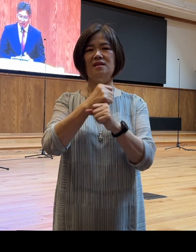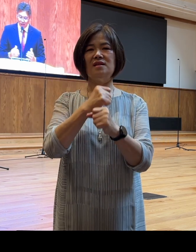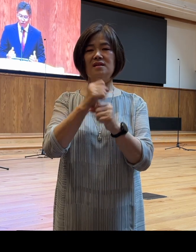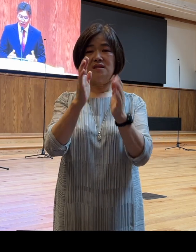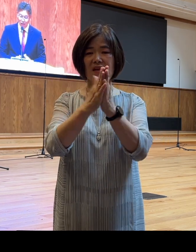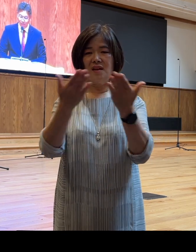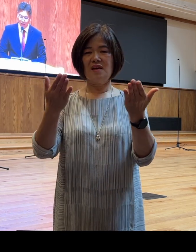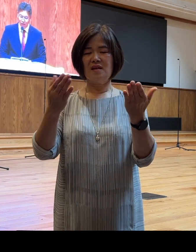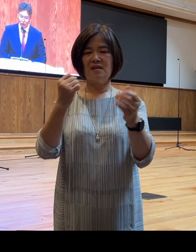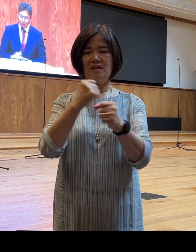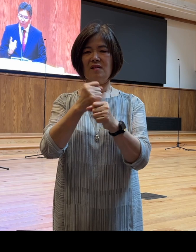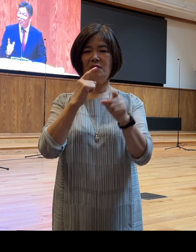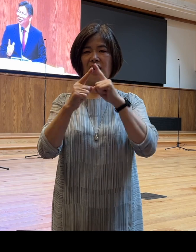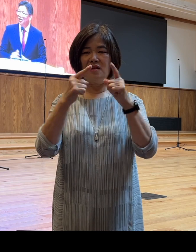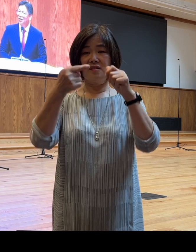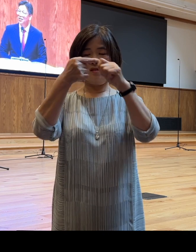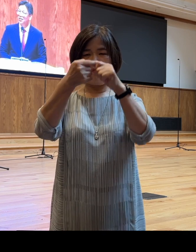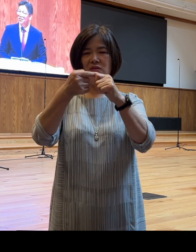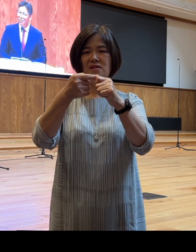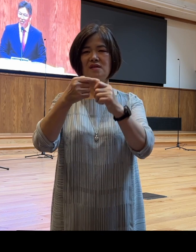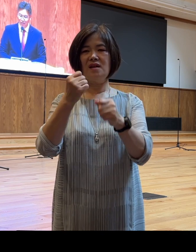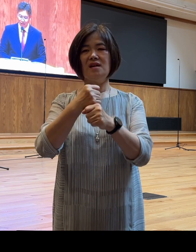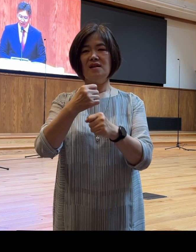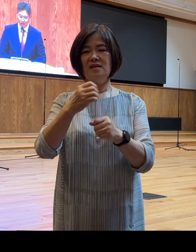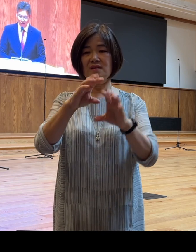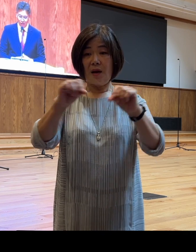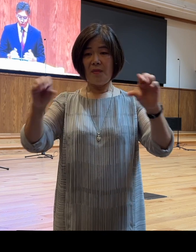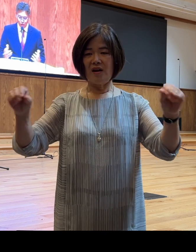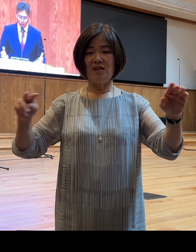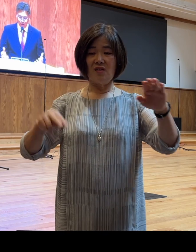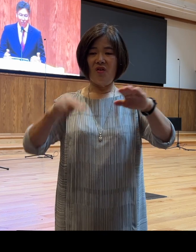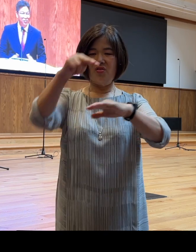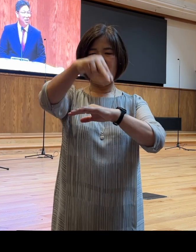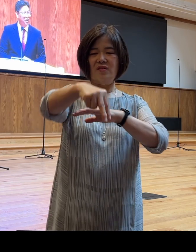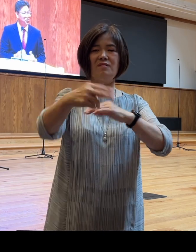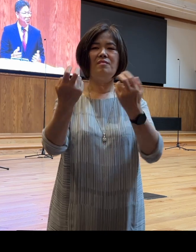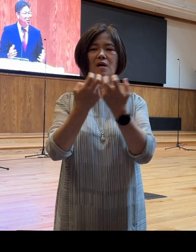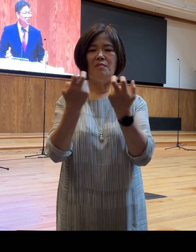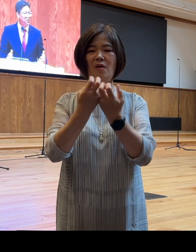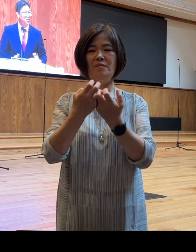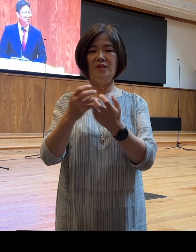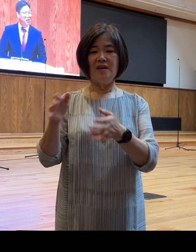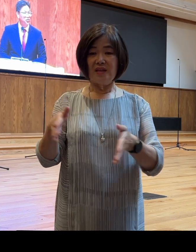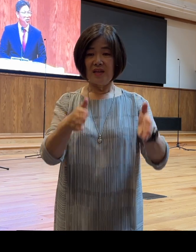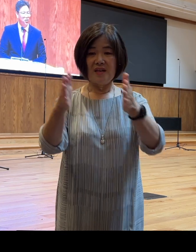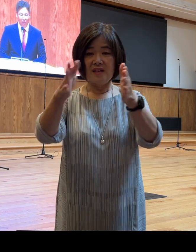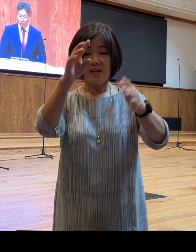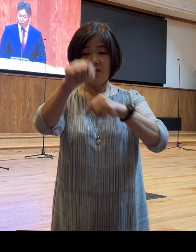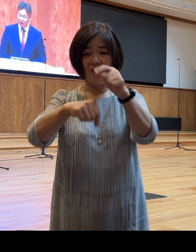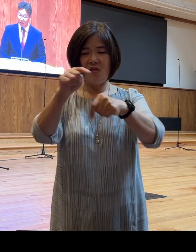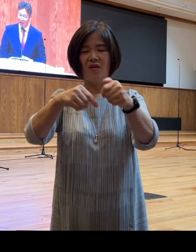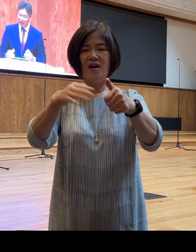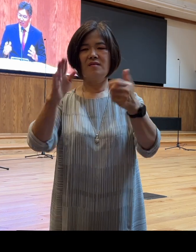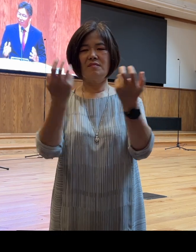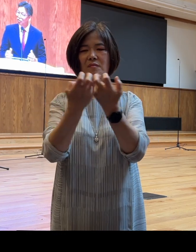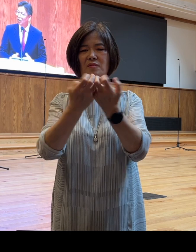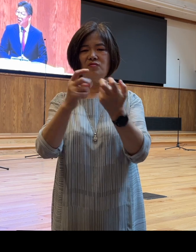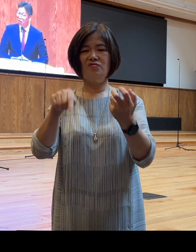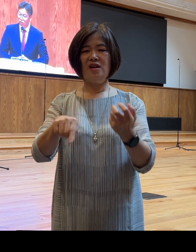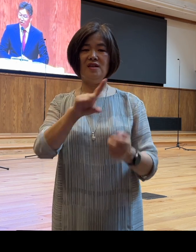저자가 말하는 첫 번째 사막을 건너는 방법 사막에서 길을 헤쳐가는 방법 중에 제일 먼저 얘기하고 있는 것이 바로